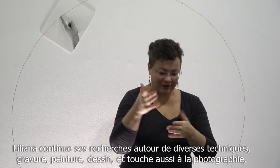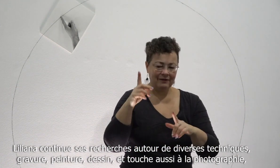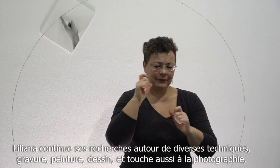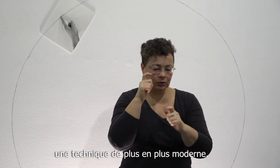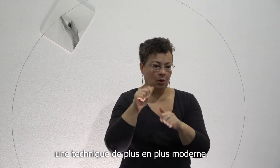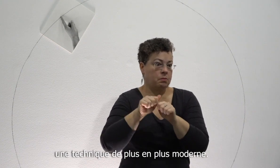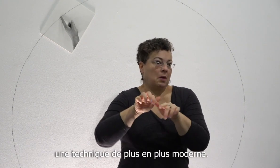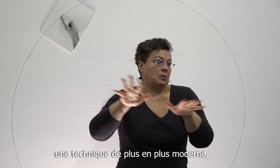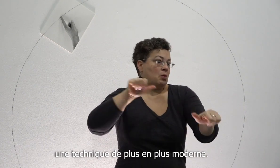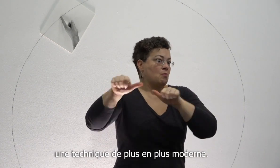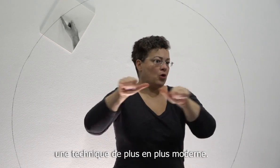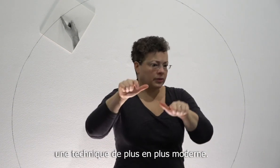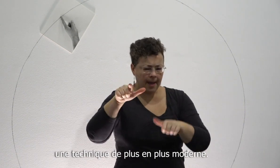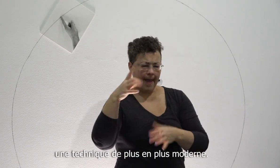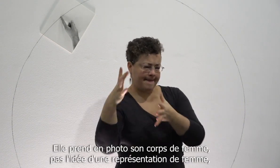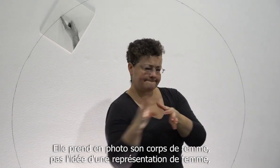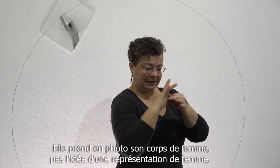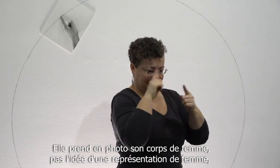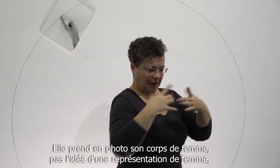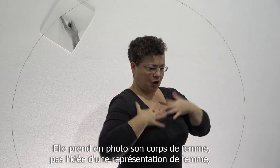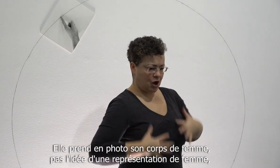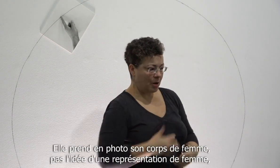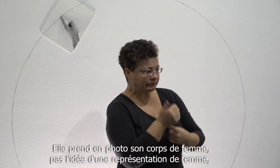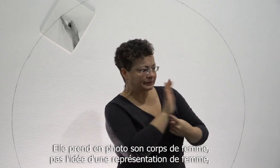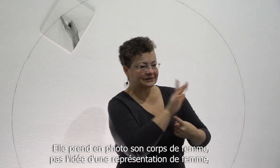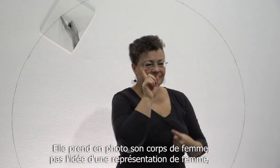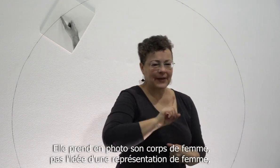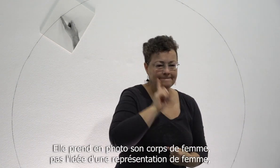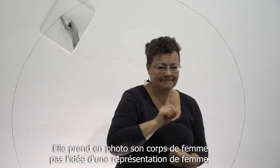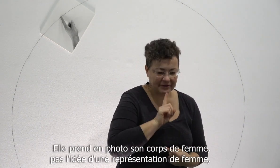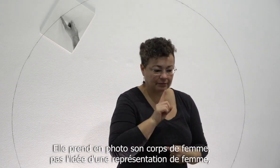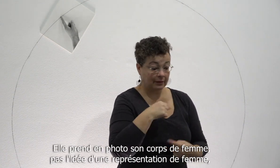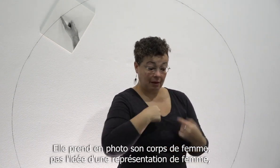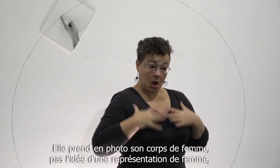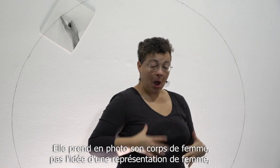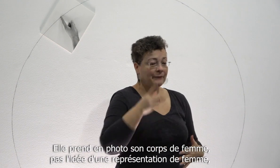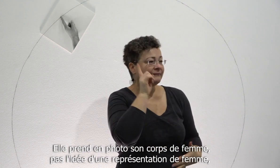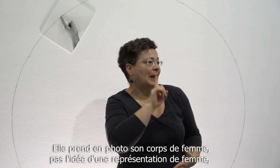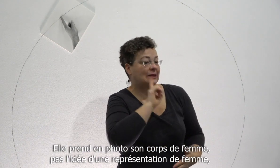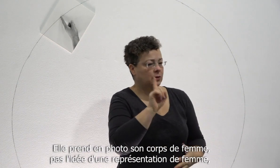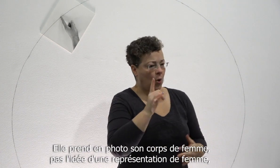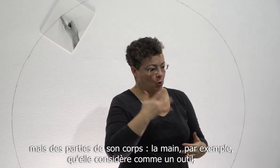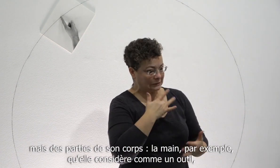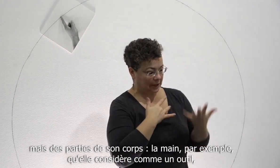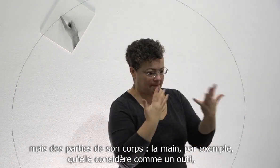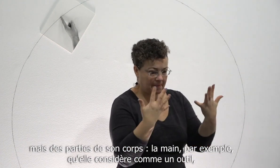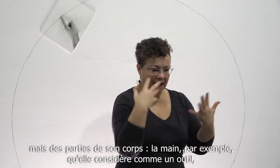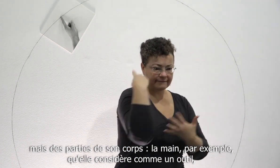de plus en plus moderne. Elle prend en photo son corps de femme, pas l'idée d'une représentation de femme, mais des parties de son corps,